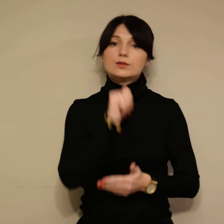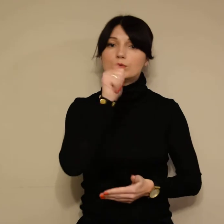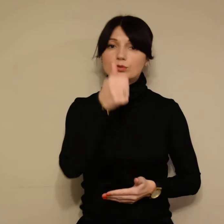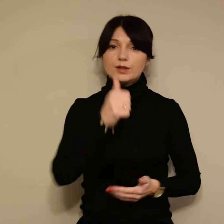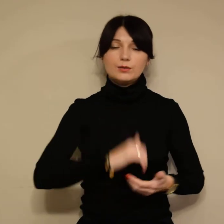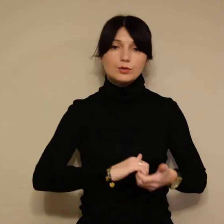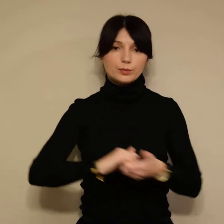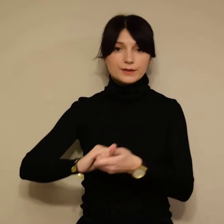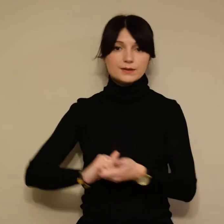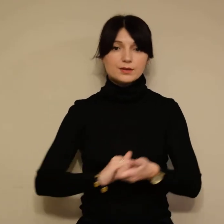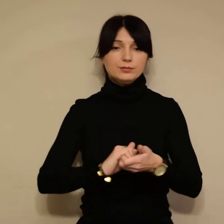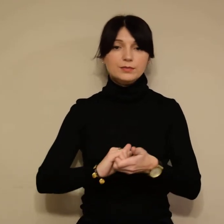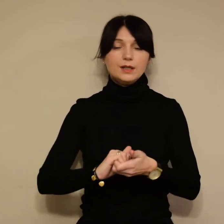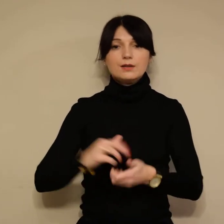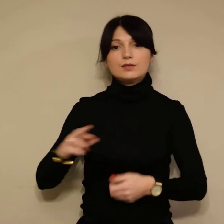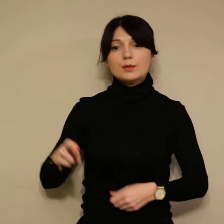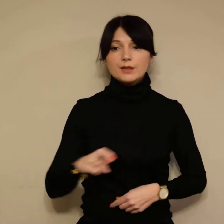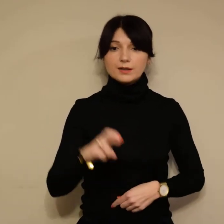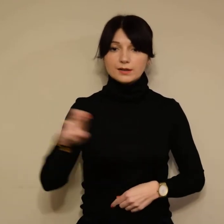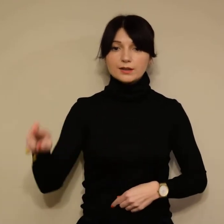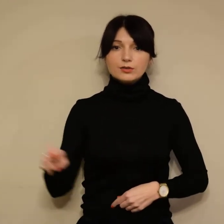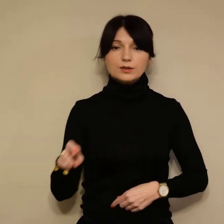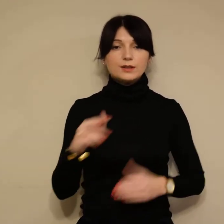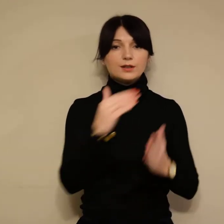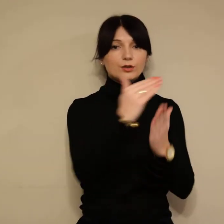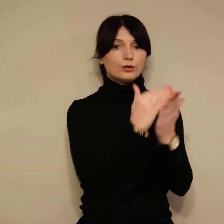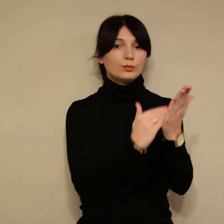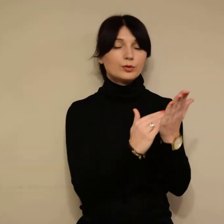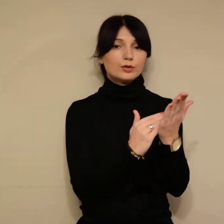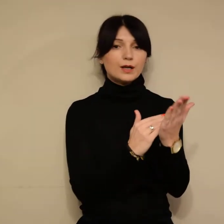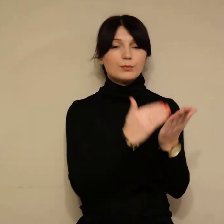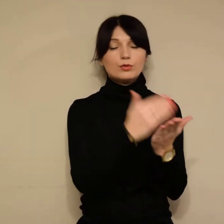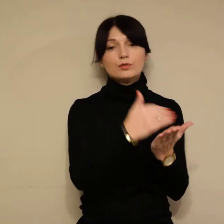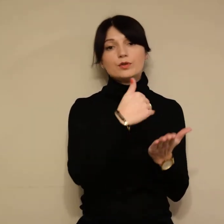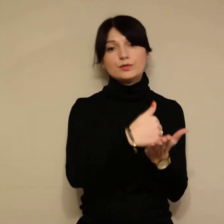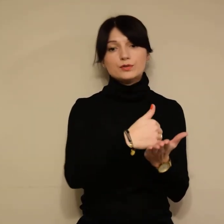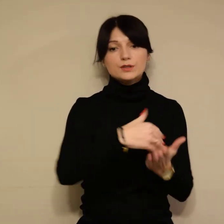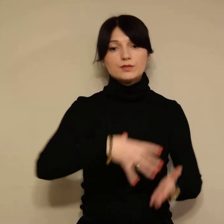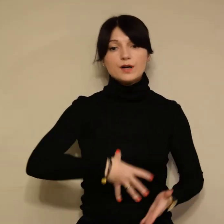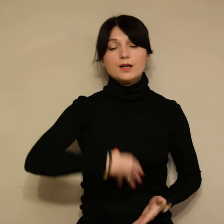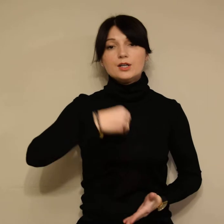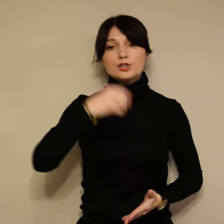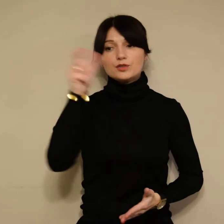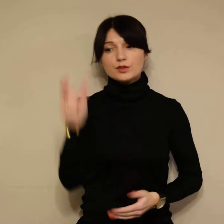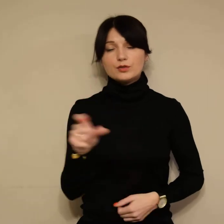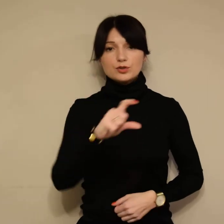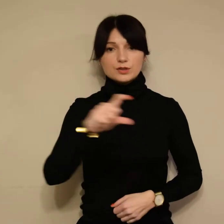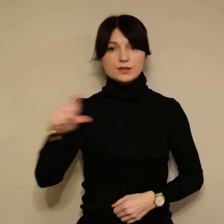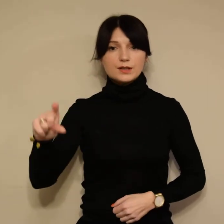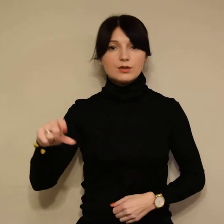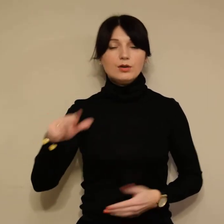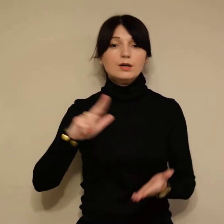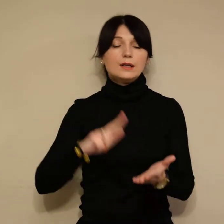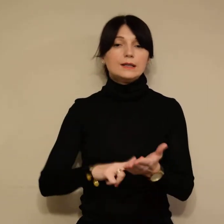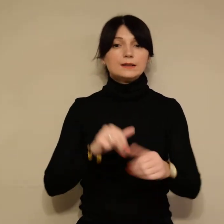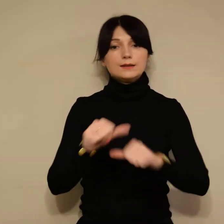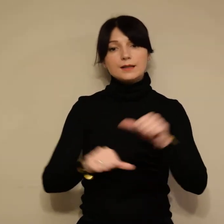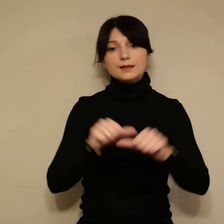Unię Europejską w ramach Regionalnego Programu Województwa Świętokrzyskiego na